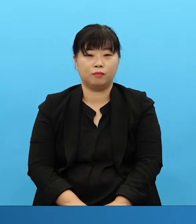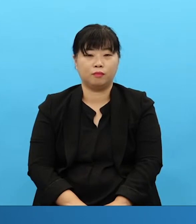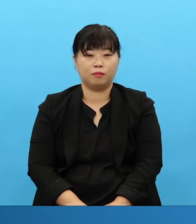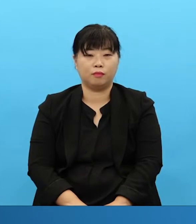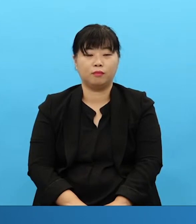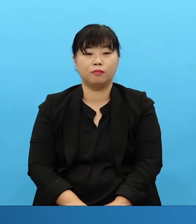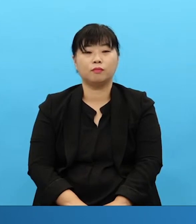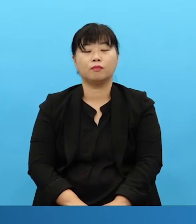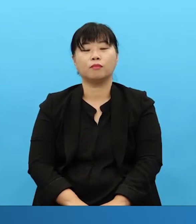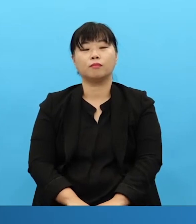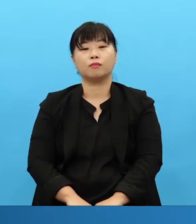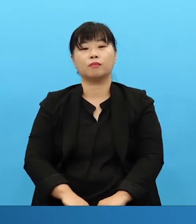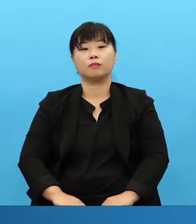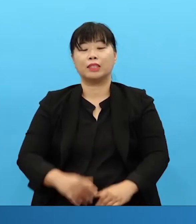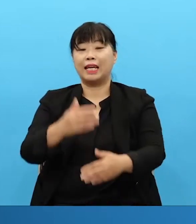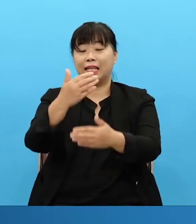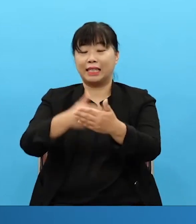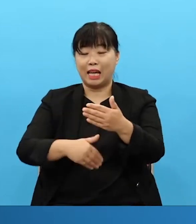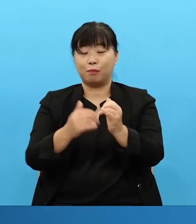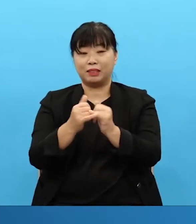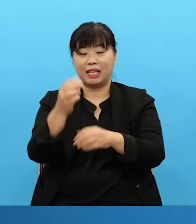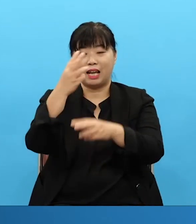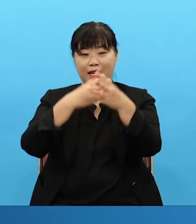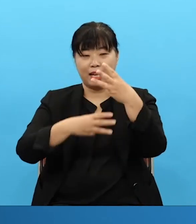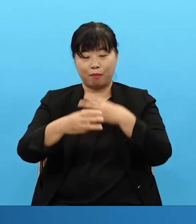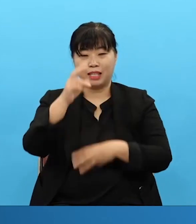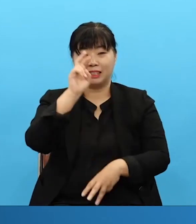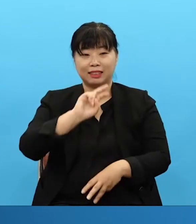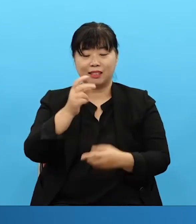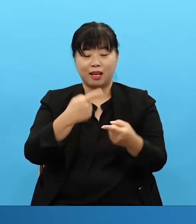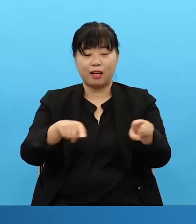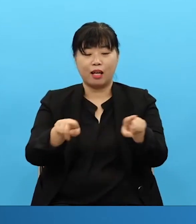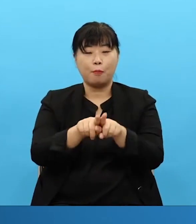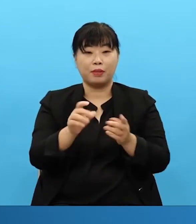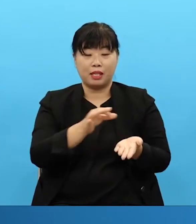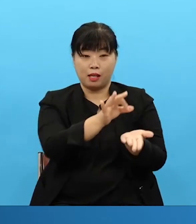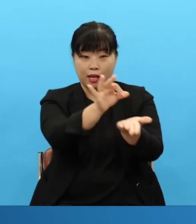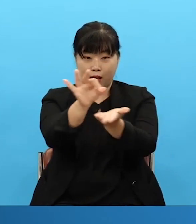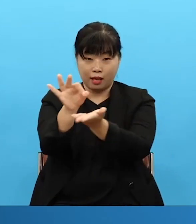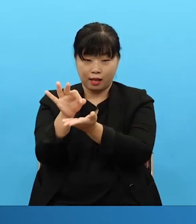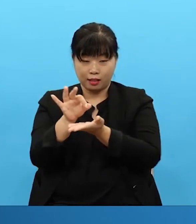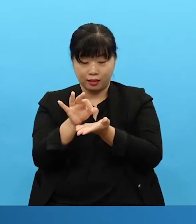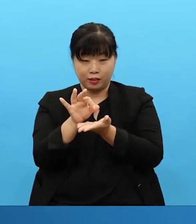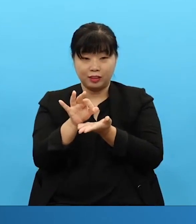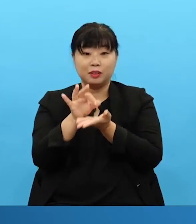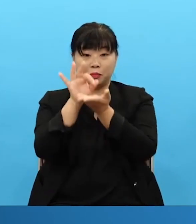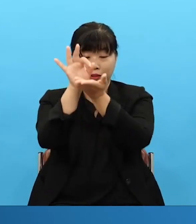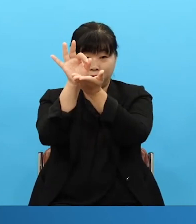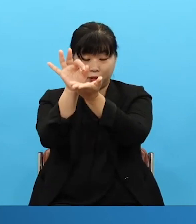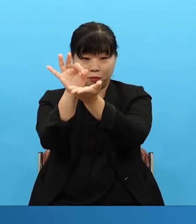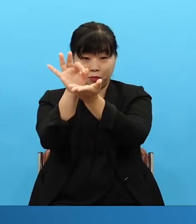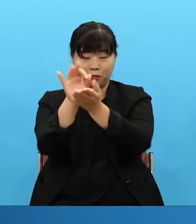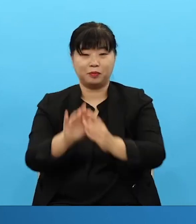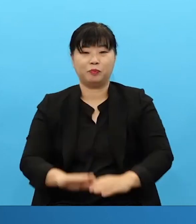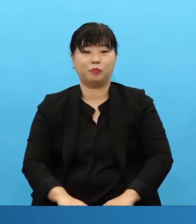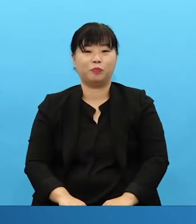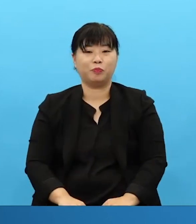남은자 랩랜트 찬양하시면서 핵심 헌금 하나님께 드리겠습니다. 온라인으로 참석하시는 분은